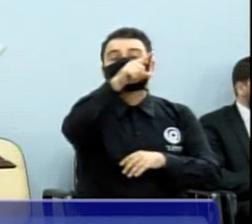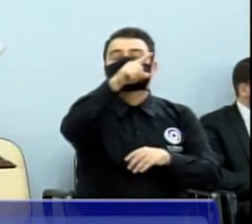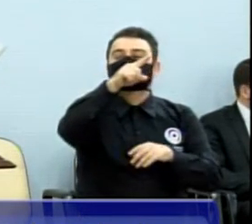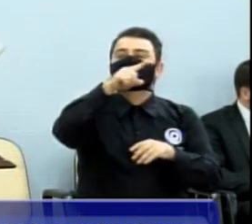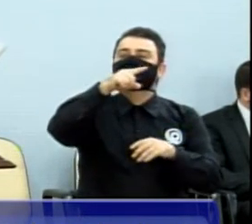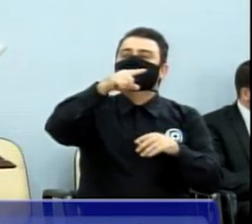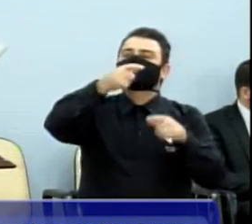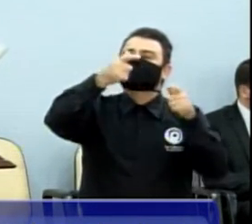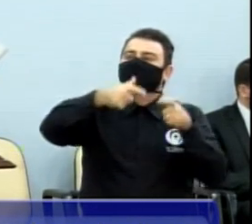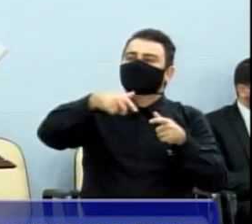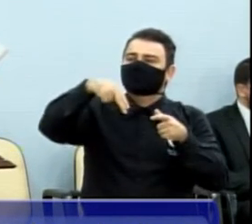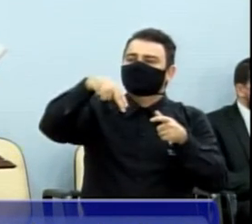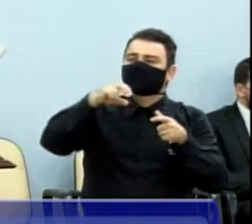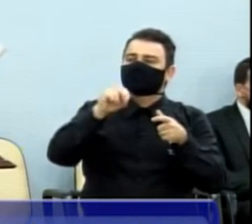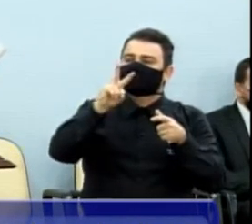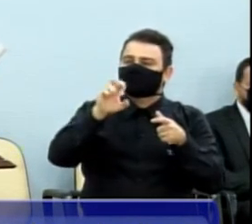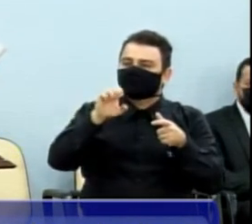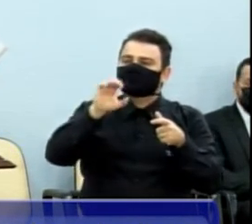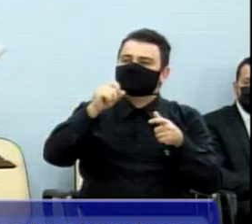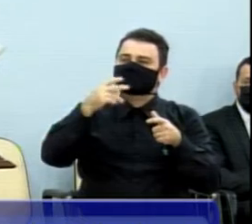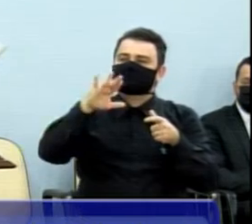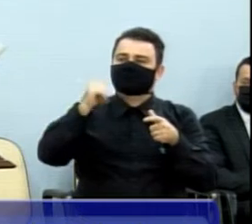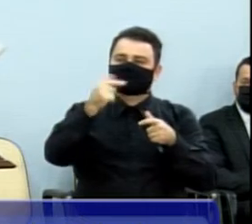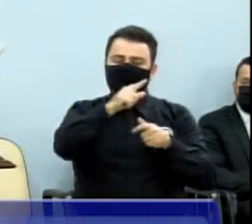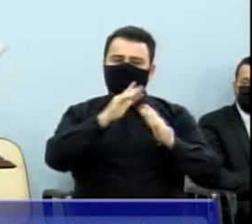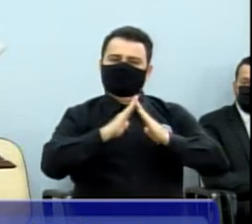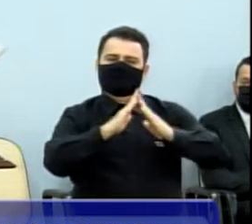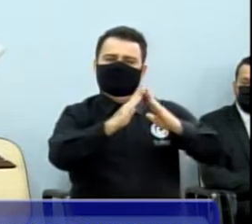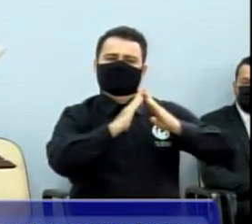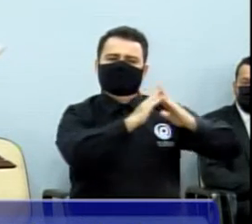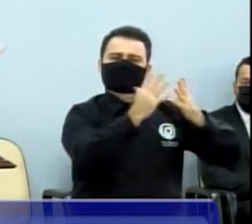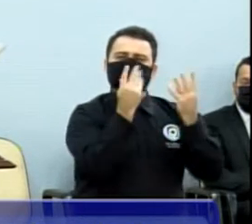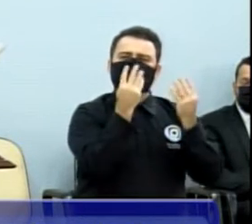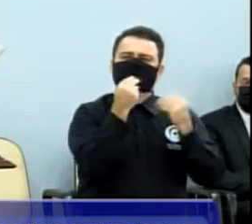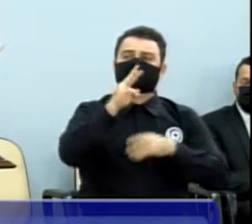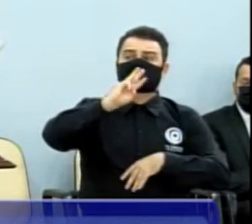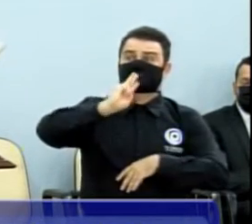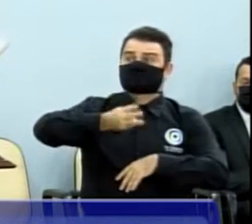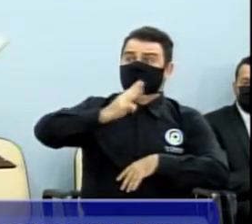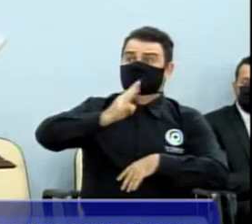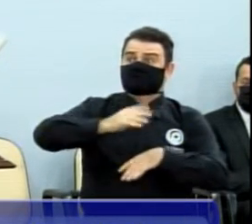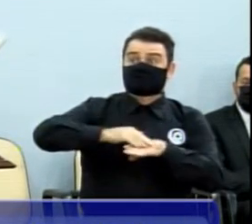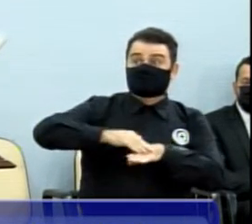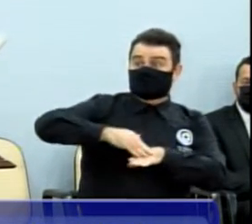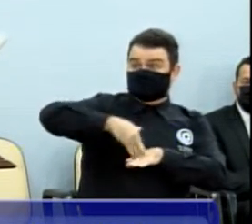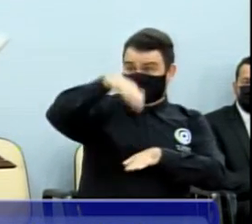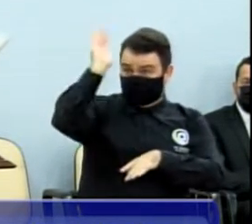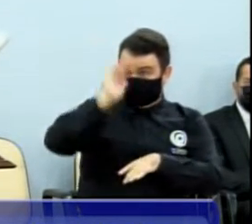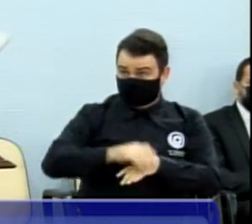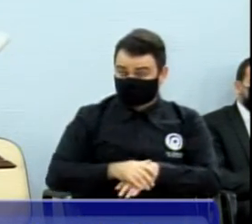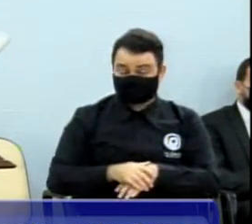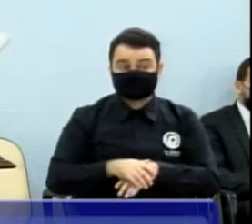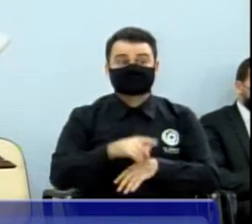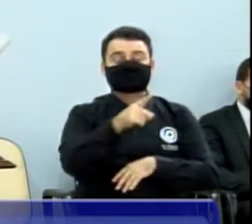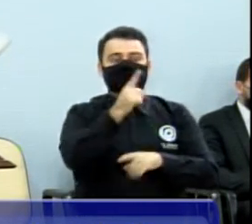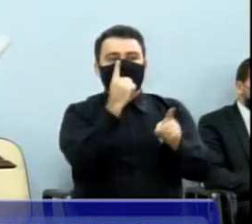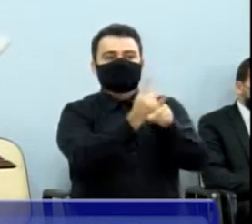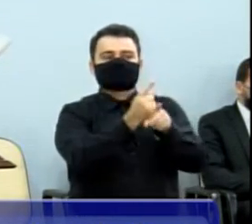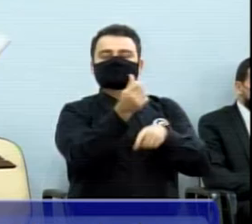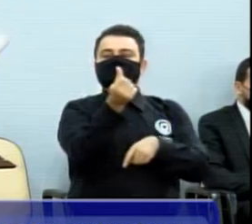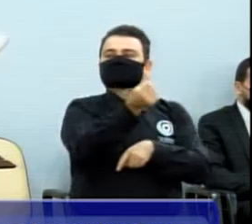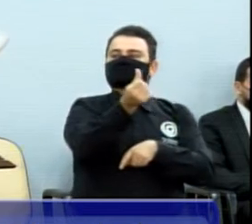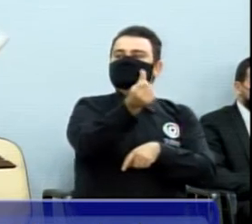mais de 3 mil casas populares, fora os terrenos, os loteamentos irregulares, 66 casos.